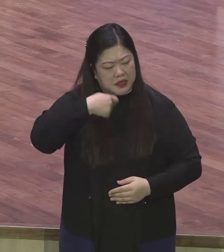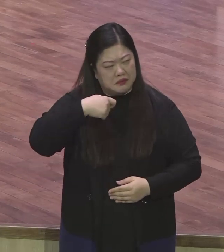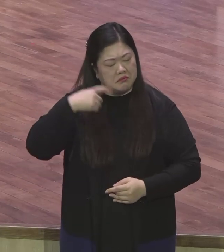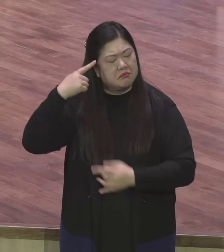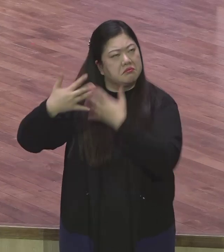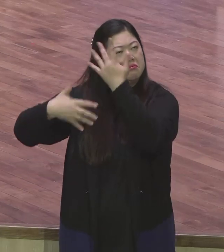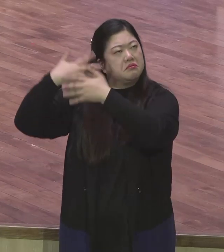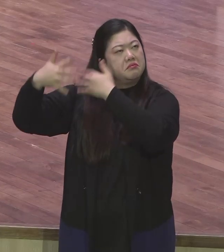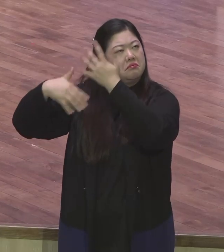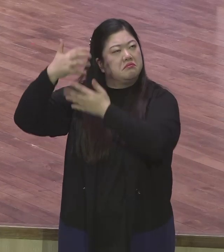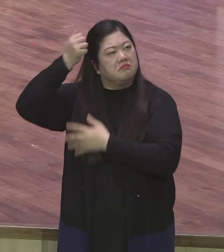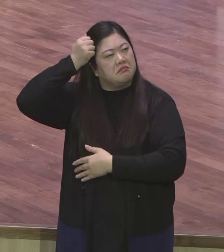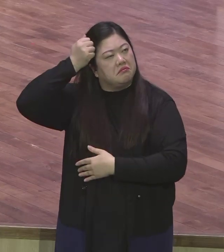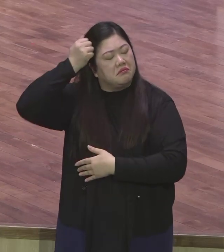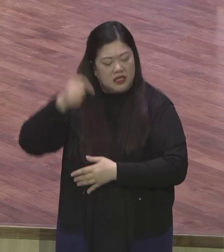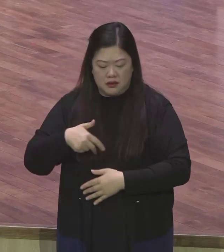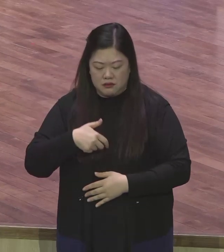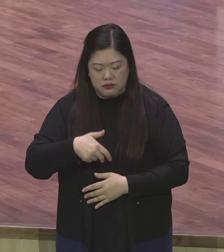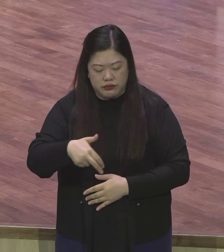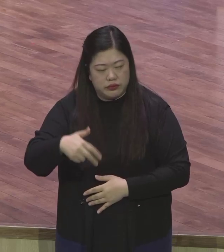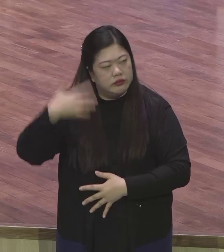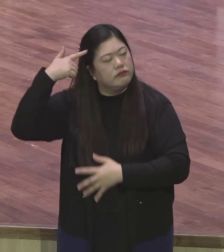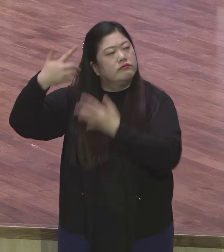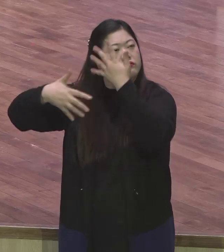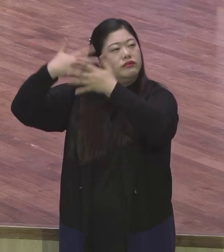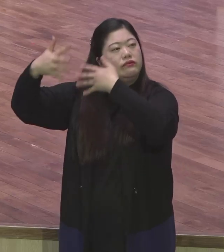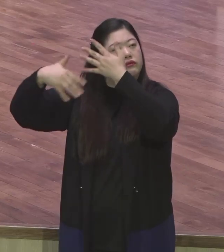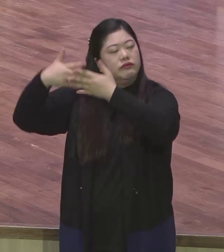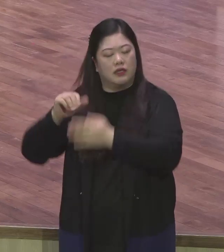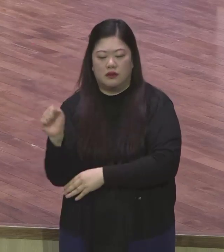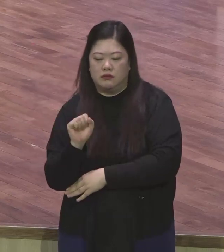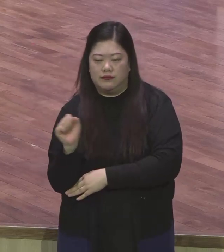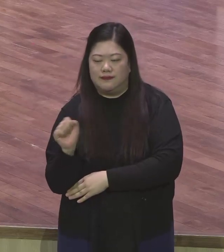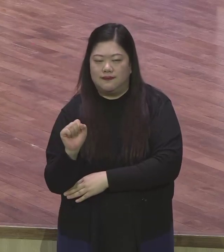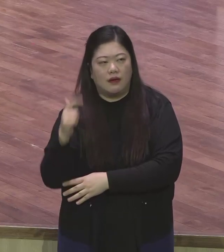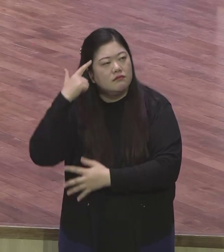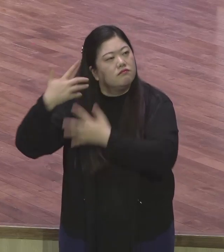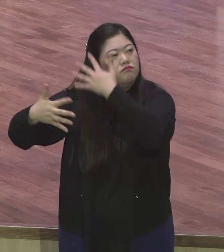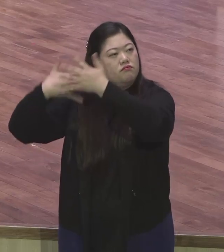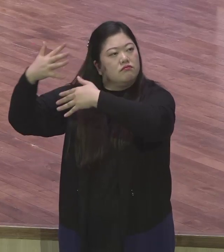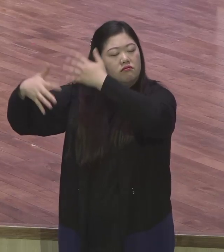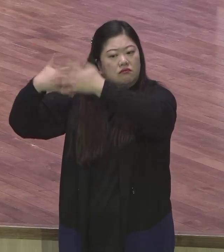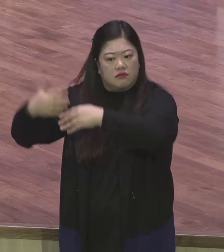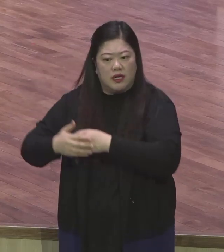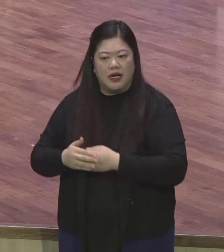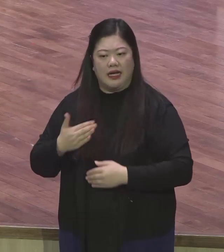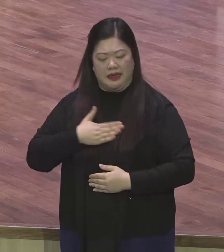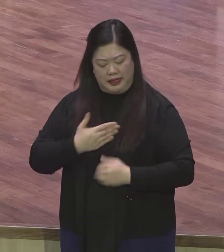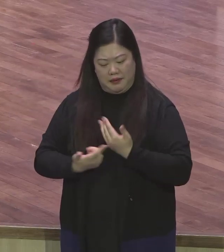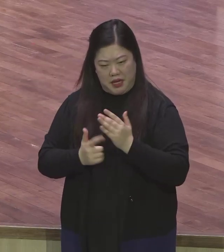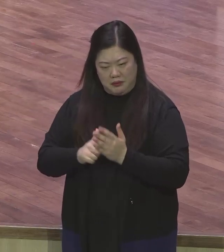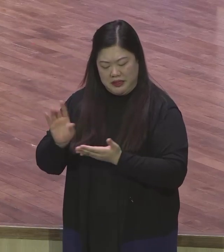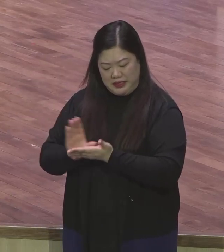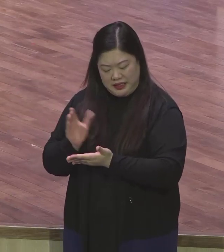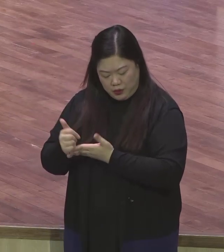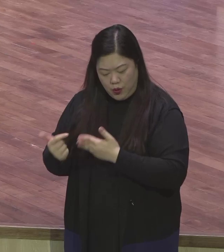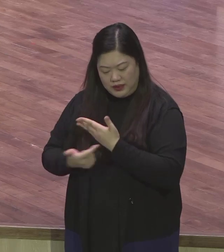걸어가면서도 주차에서 차를 뺄 때도 내가 그리스도 예수의 마음을 품어서 초급한 마음을 안 가져야지